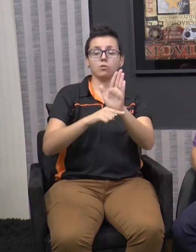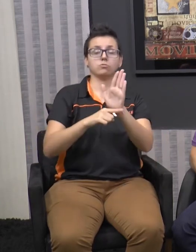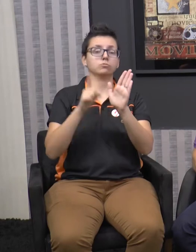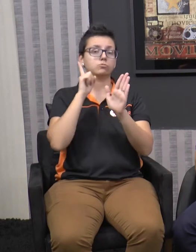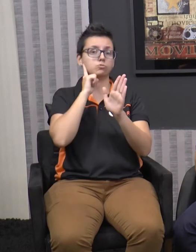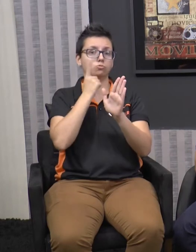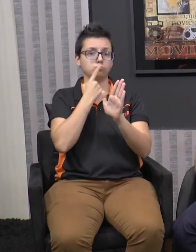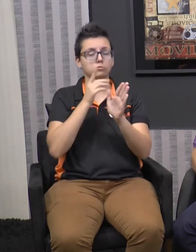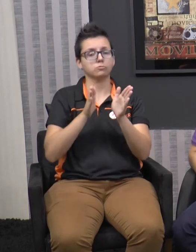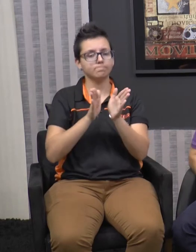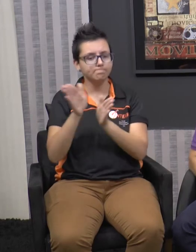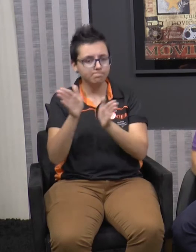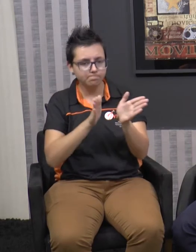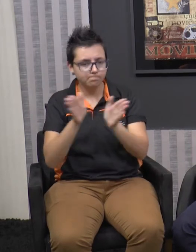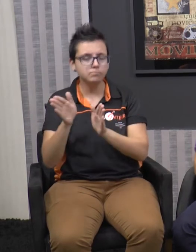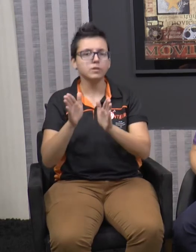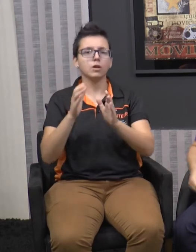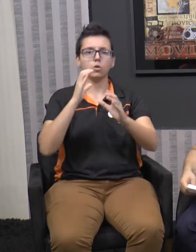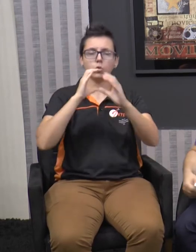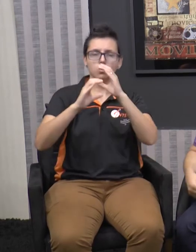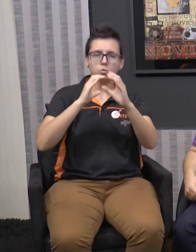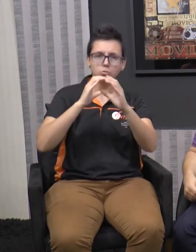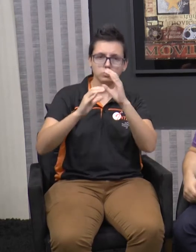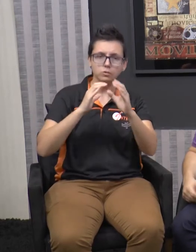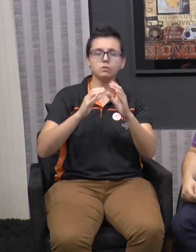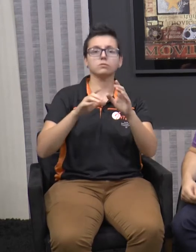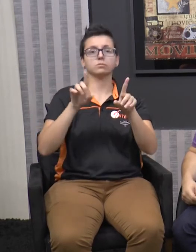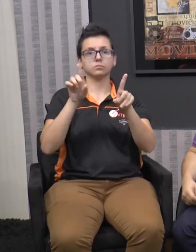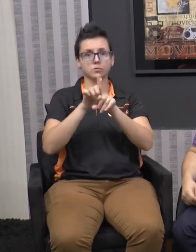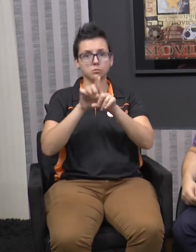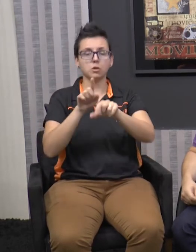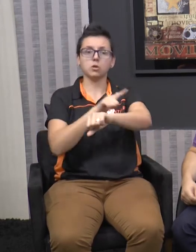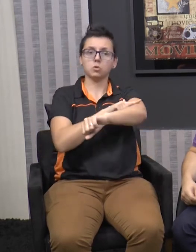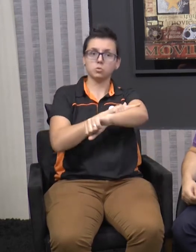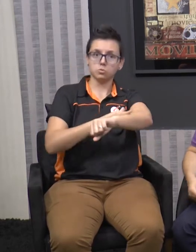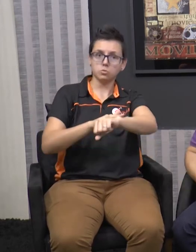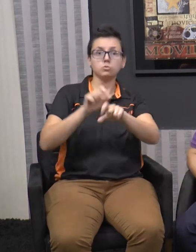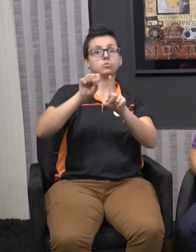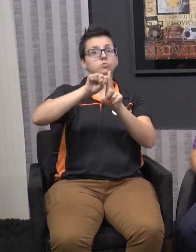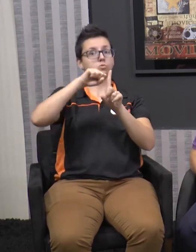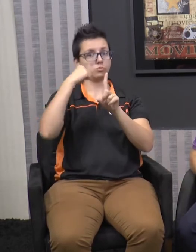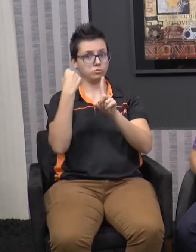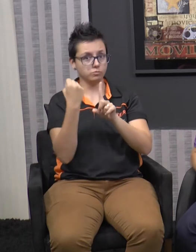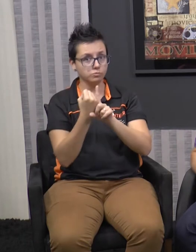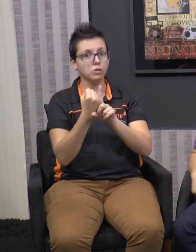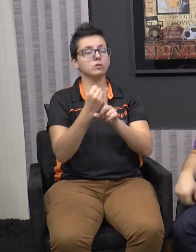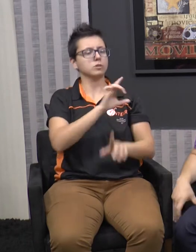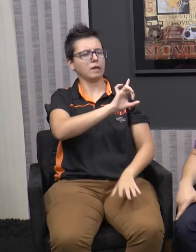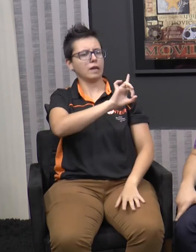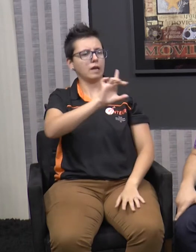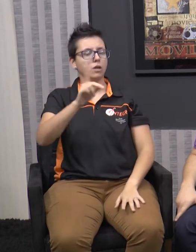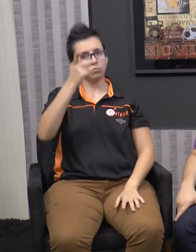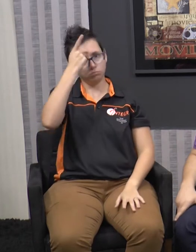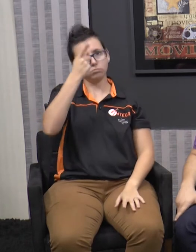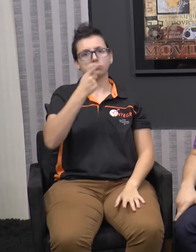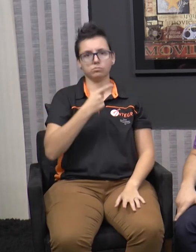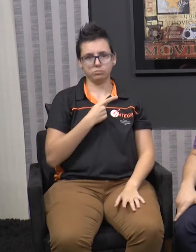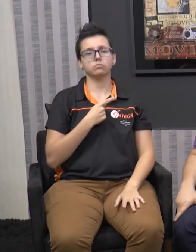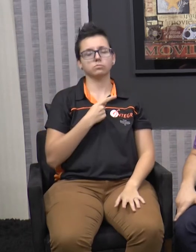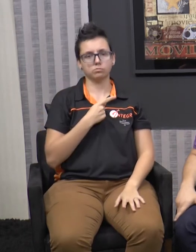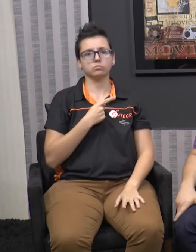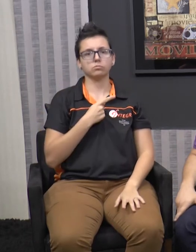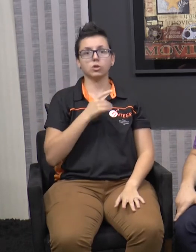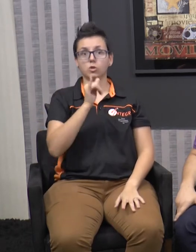educacional, social e pessoal. Educacional, nós trabalhamos a questão,